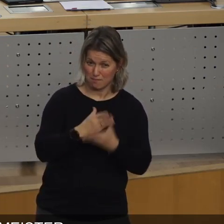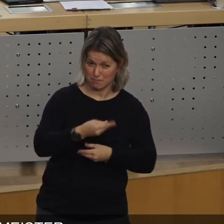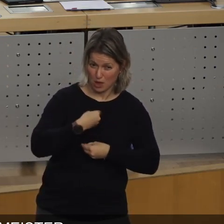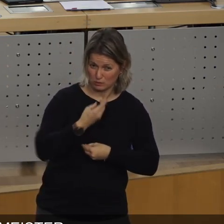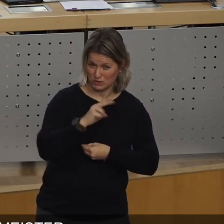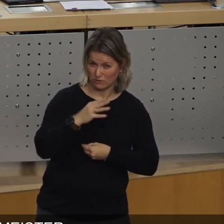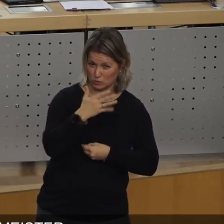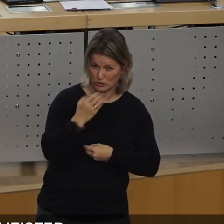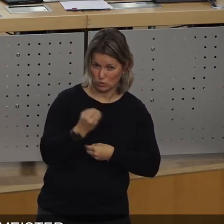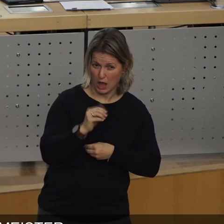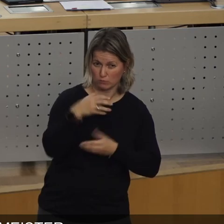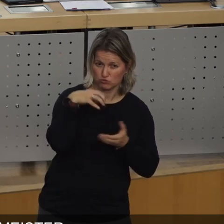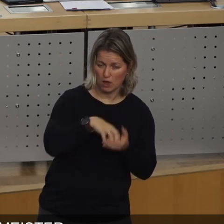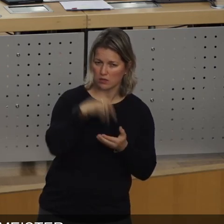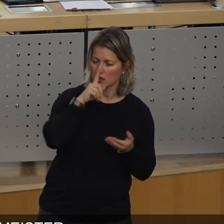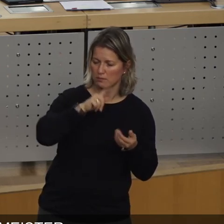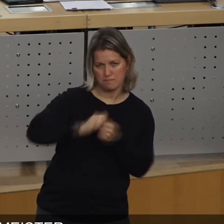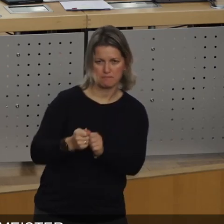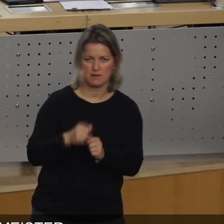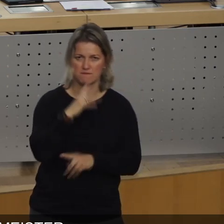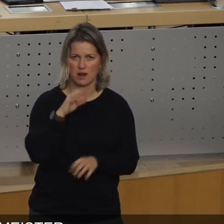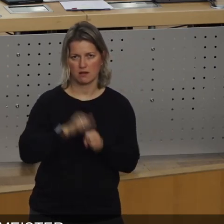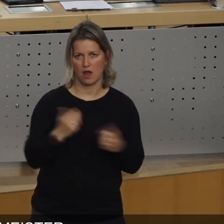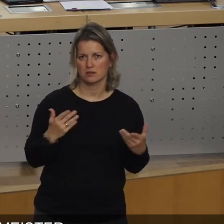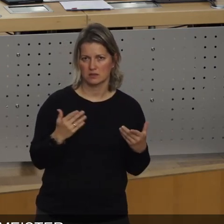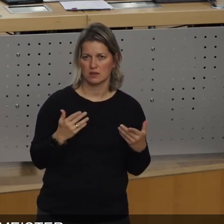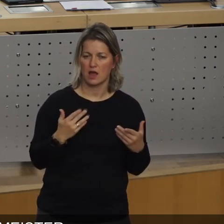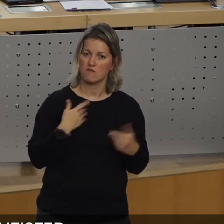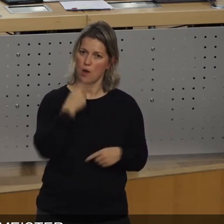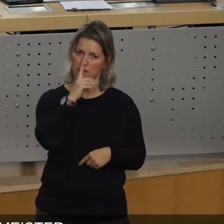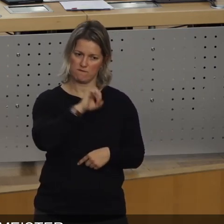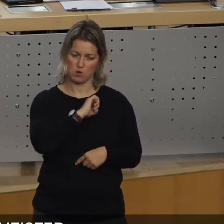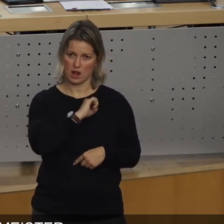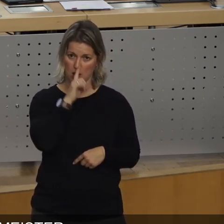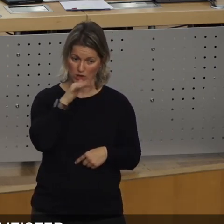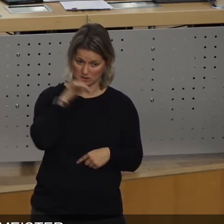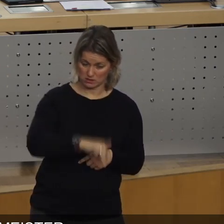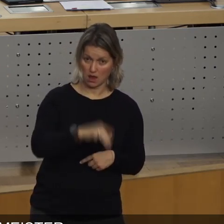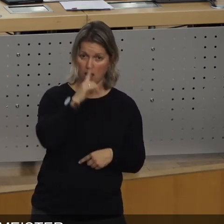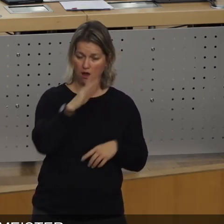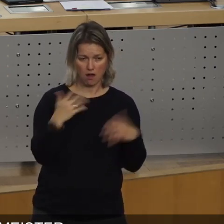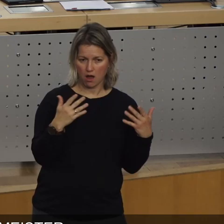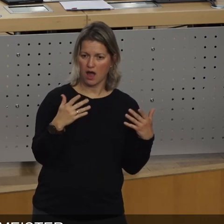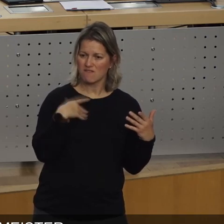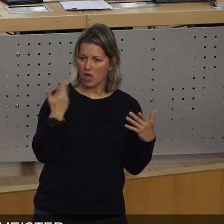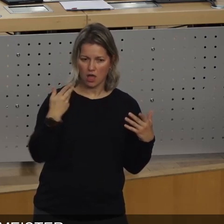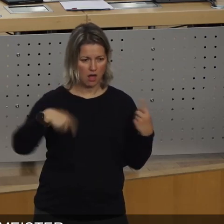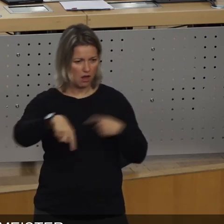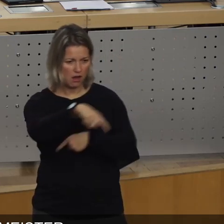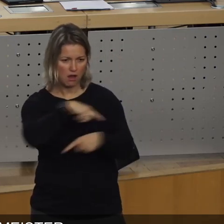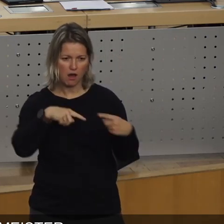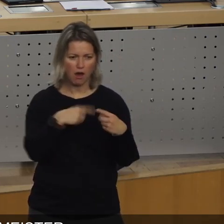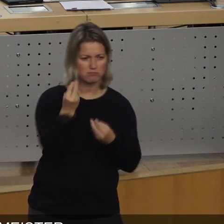Wir haben es immer so im Bewerbungskonzept genannt, Produzenten und Rezipienten sich auf anderer Ebene auch treffen.